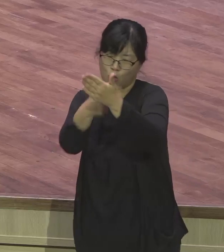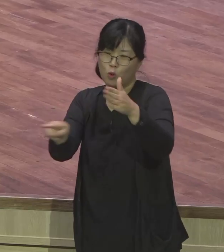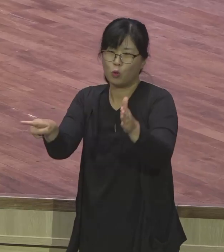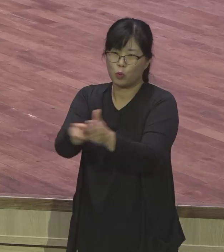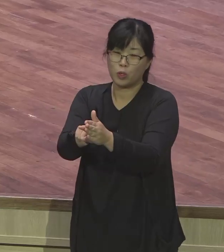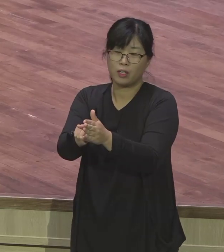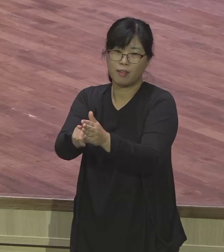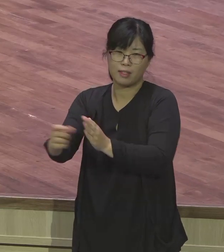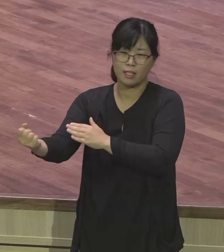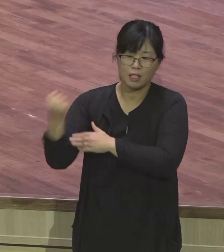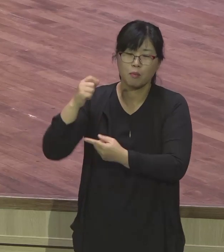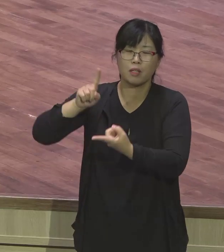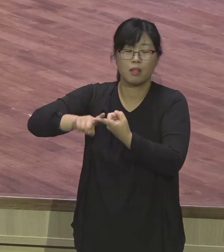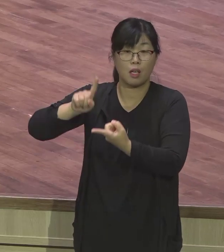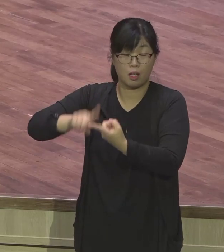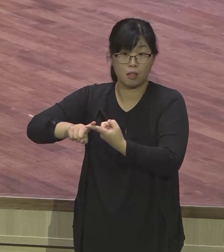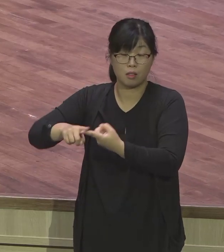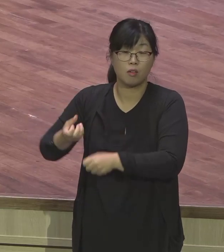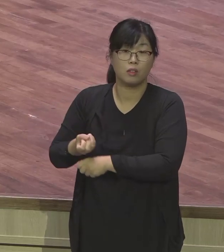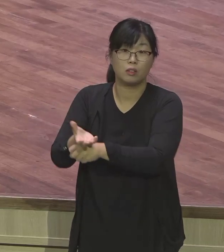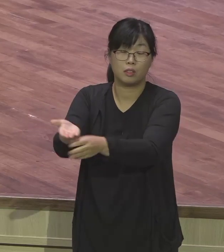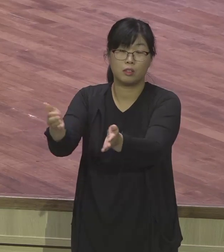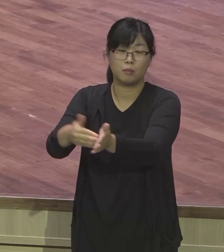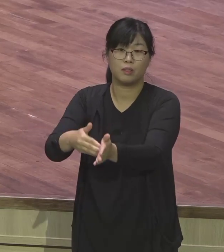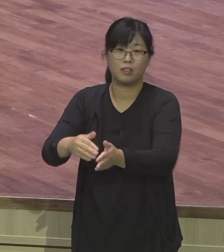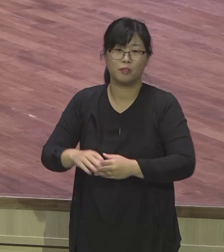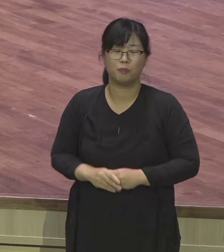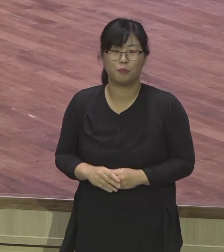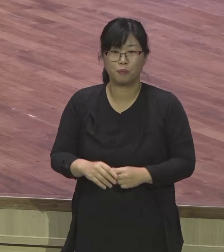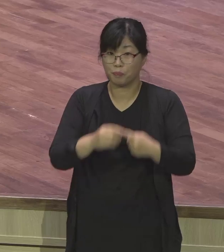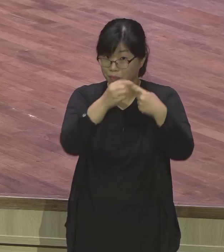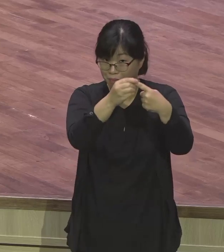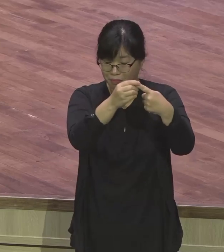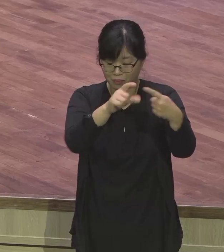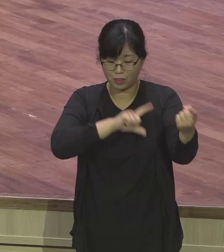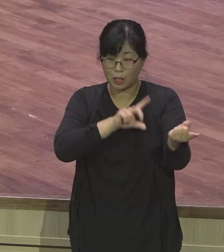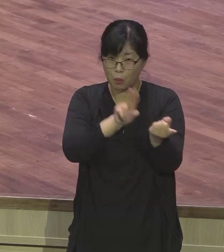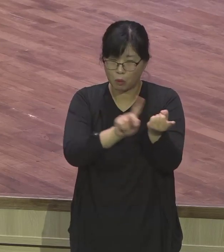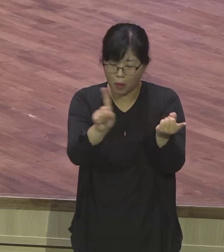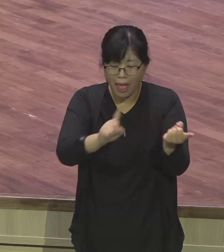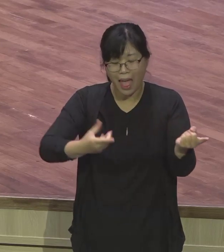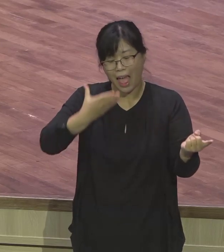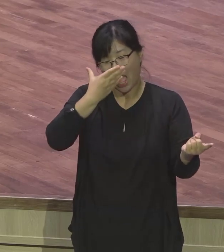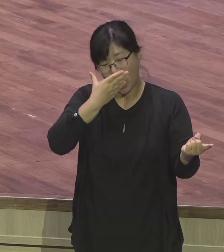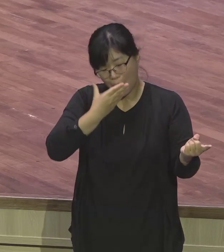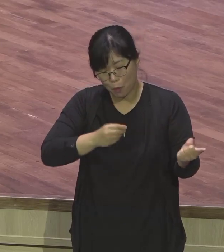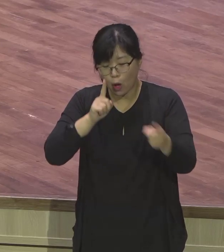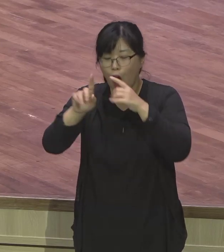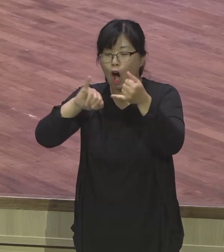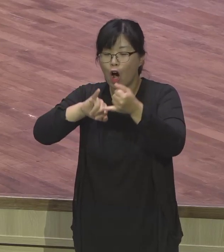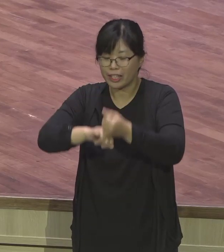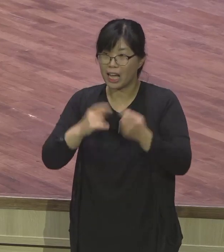1강은 행복한 은약 여정의 24, 하나님과 소통하고